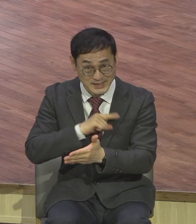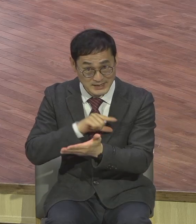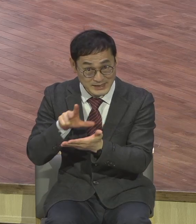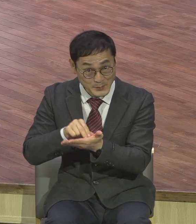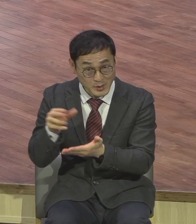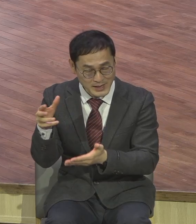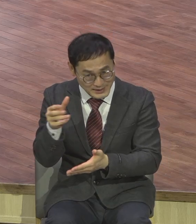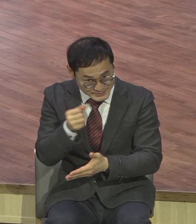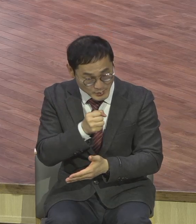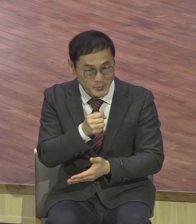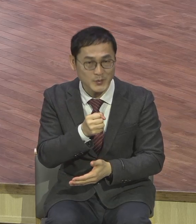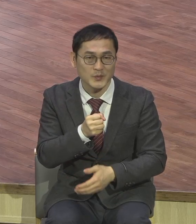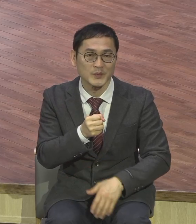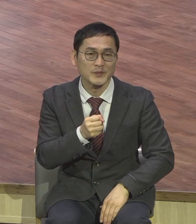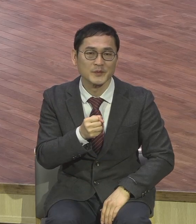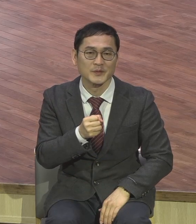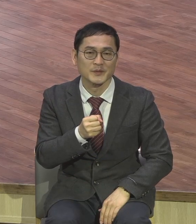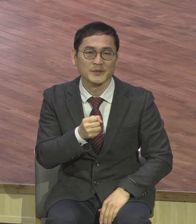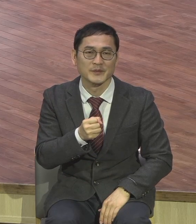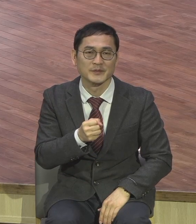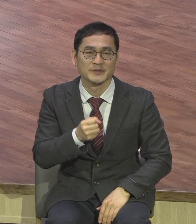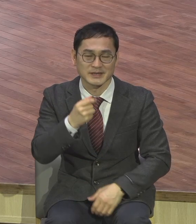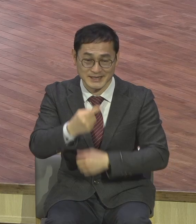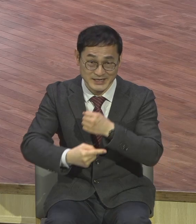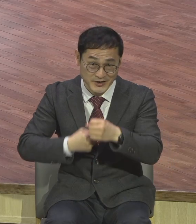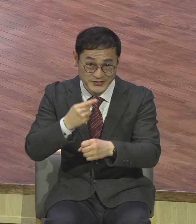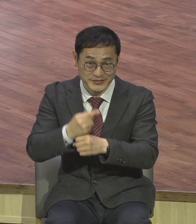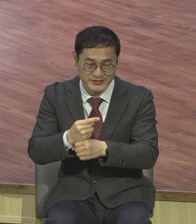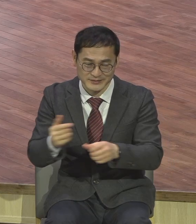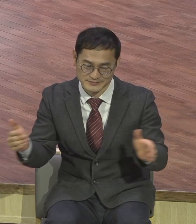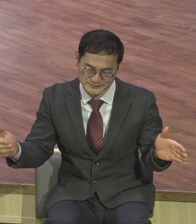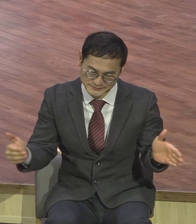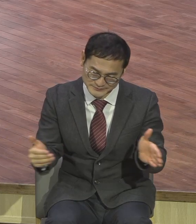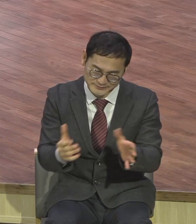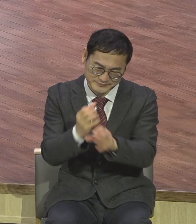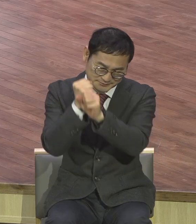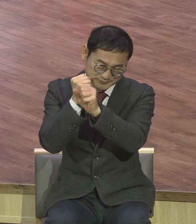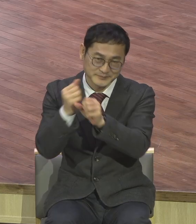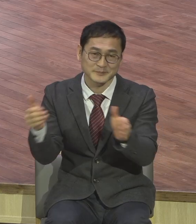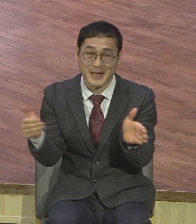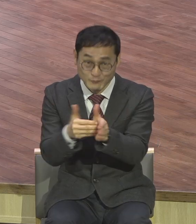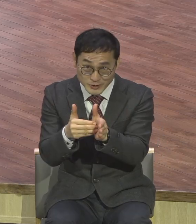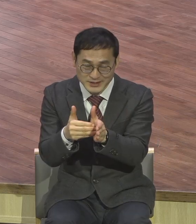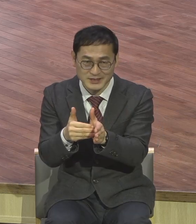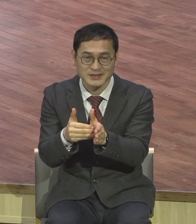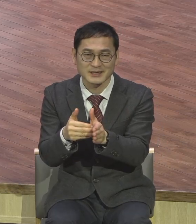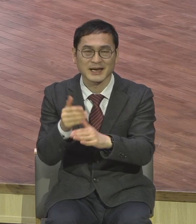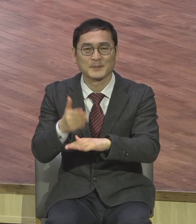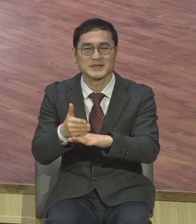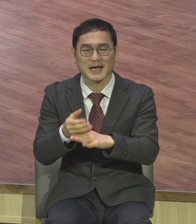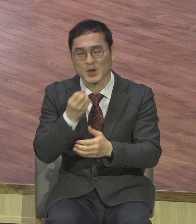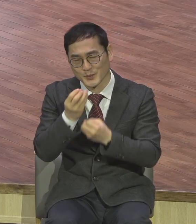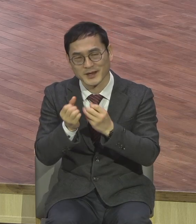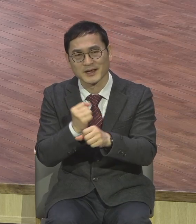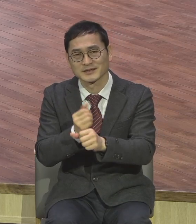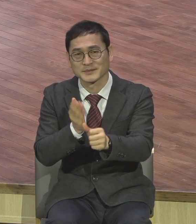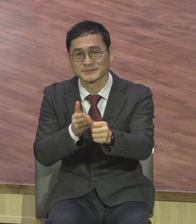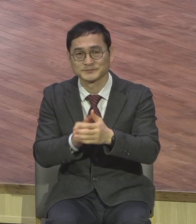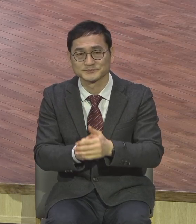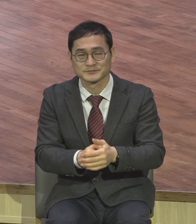감사하면서 한 해를 마무리해 보시기 바랍니다 이번 주 목요일 밤에 송구영신예배가